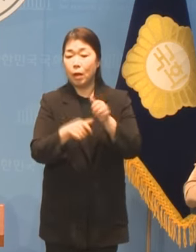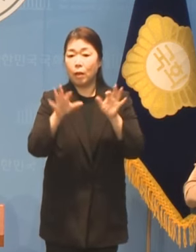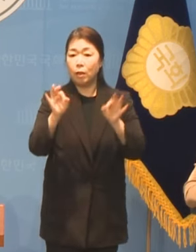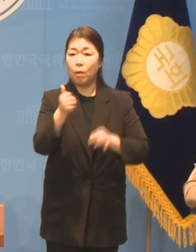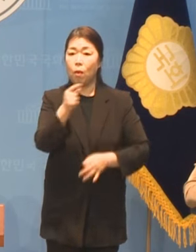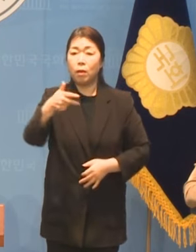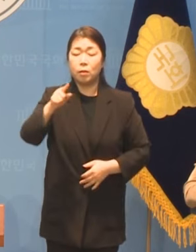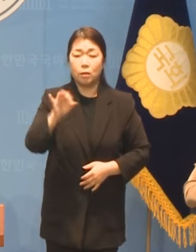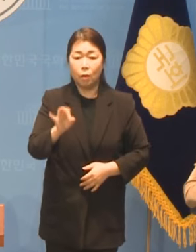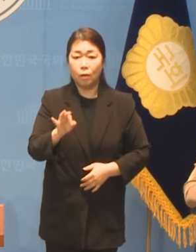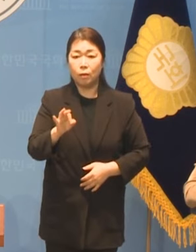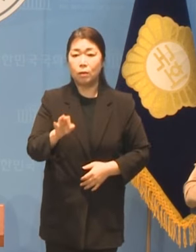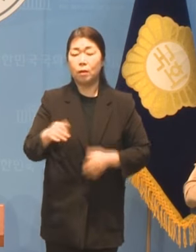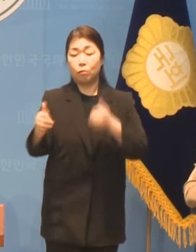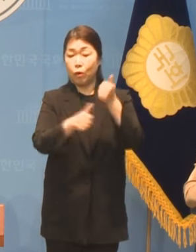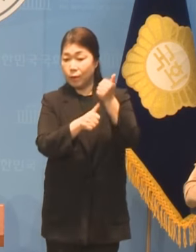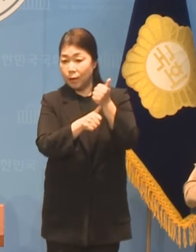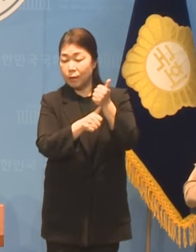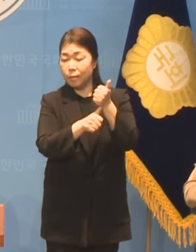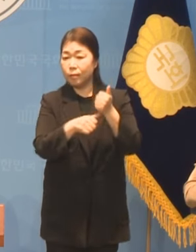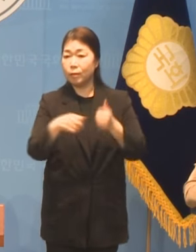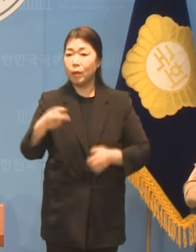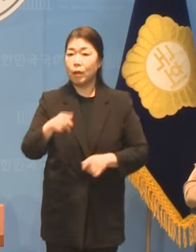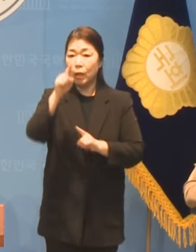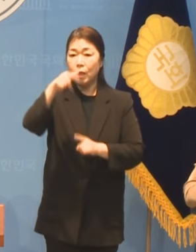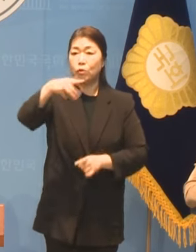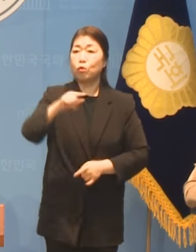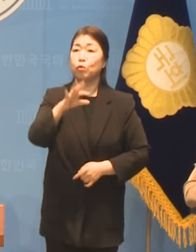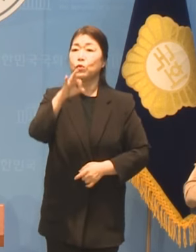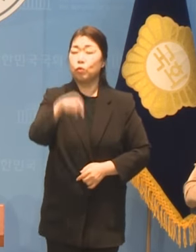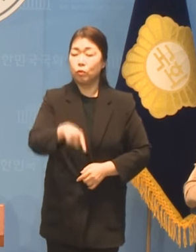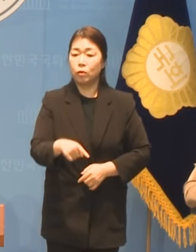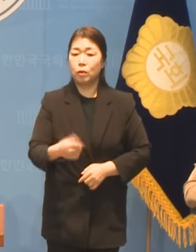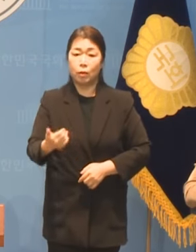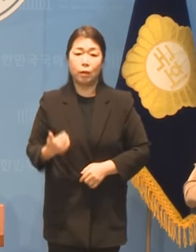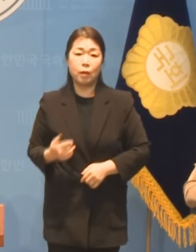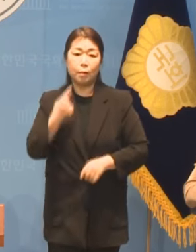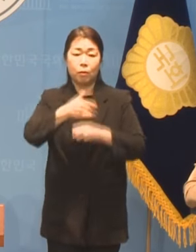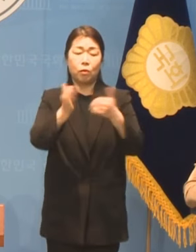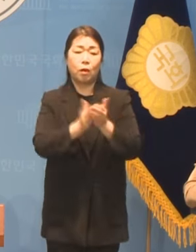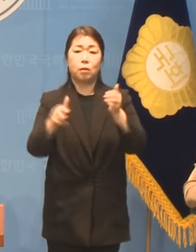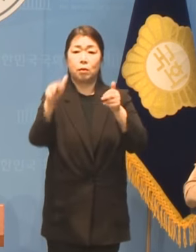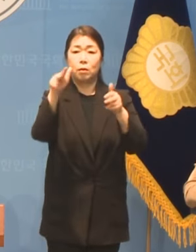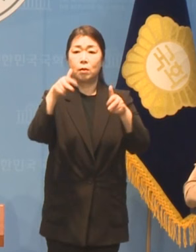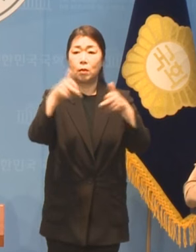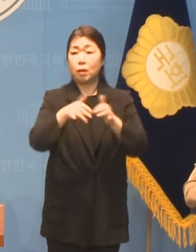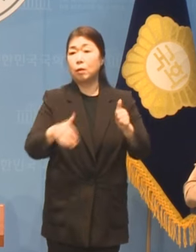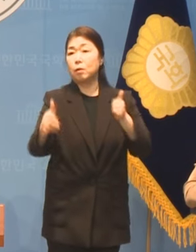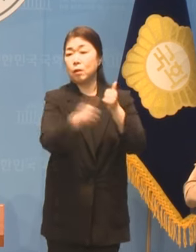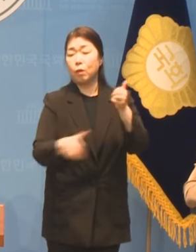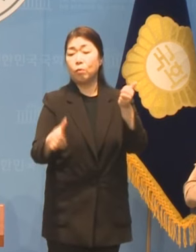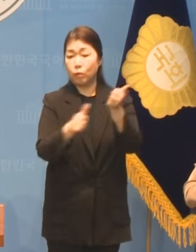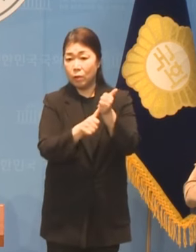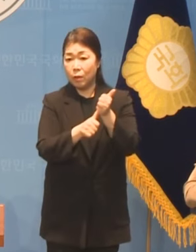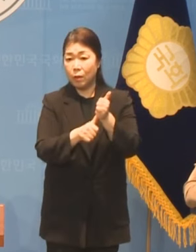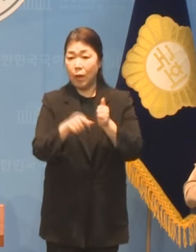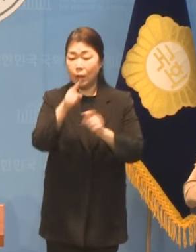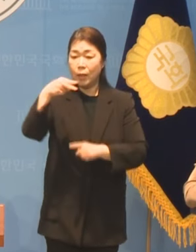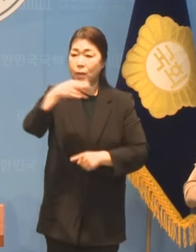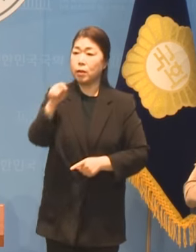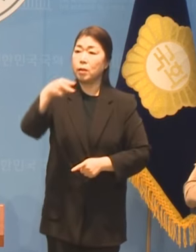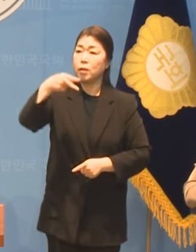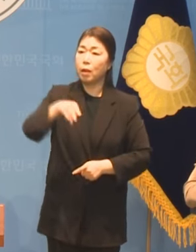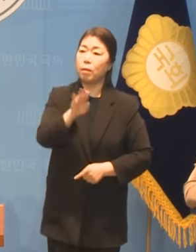더불어민주당 전국장애인위원회 부위원장 이춘우 전 더불어민주당 전국장애인위원회 부위원장 이세별 전